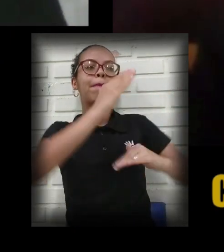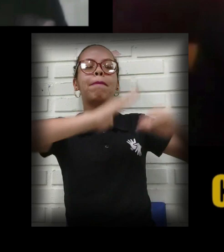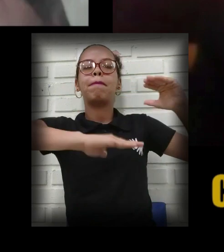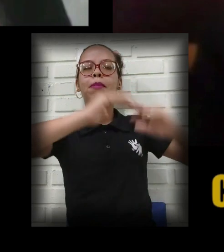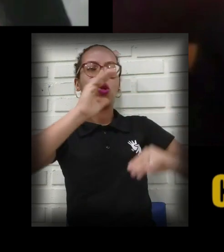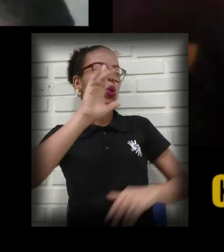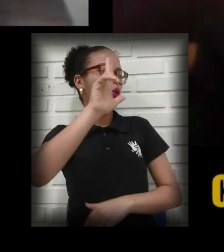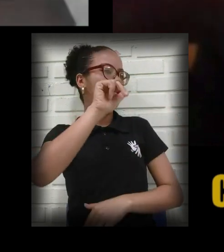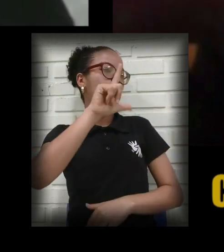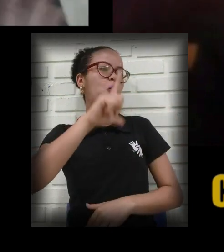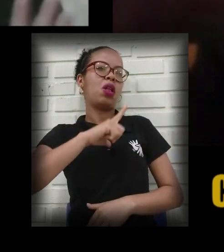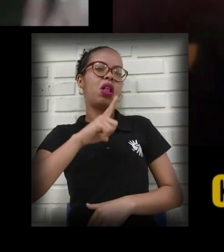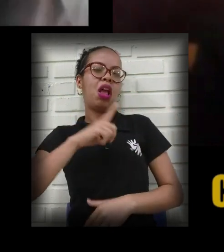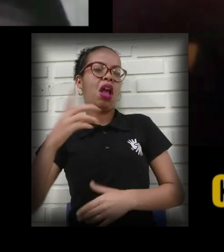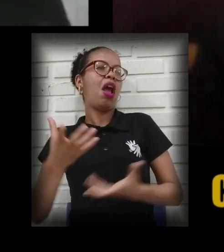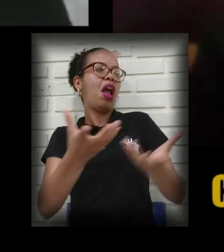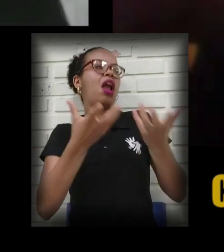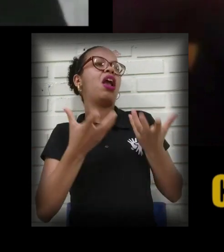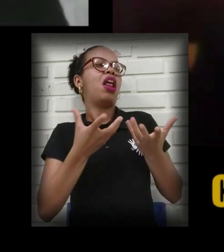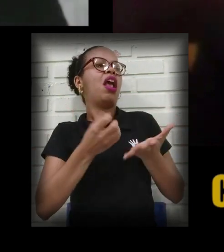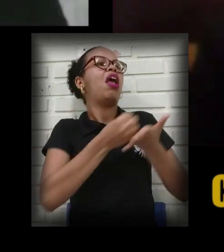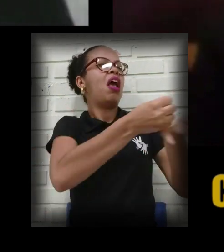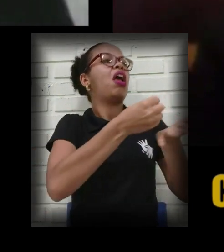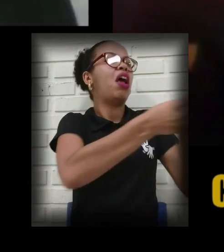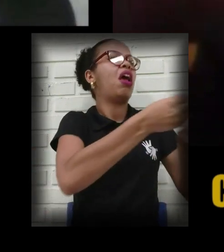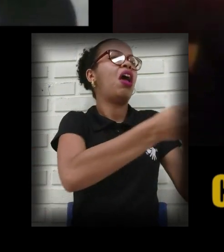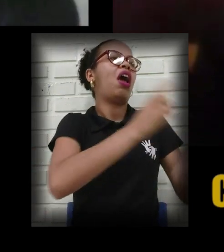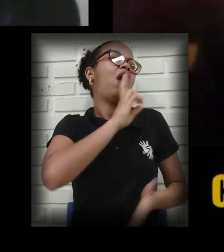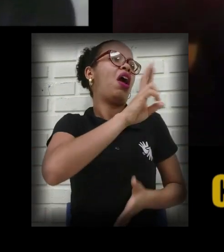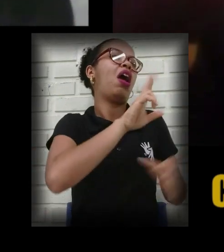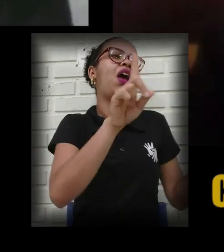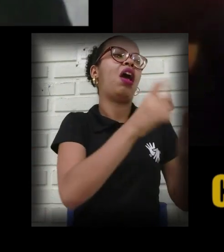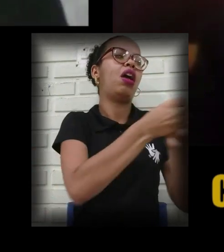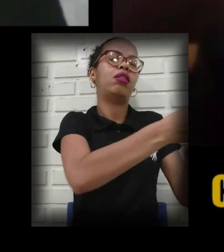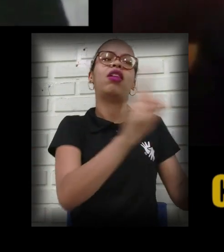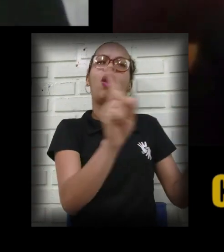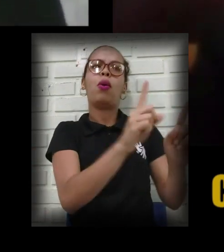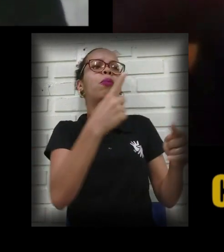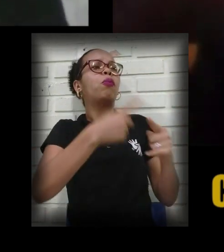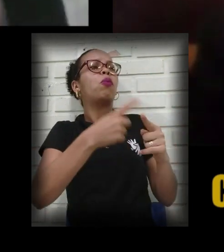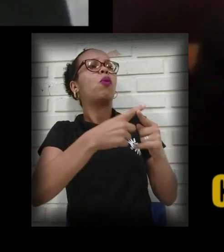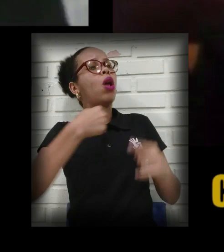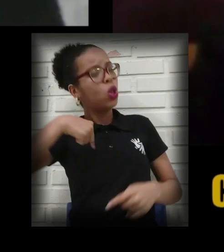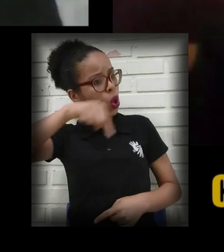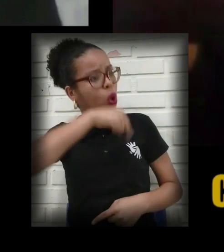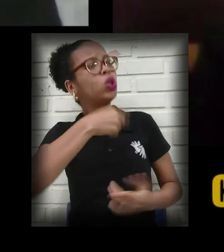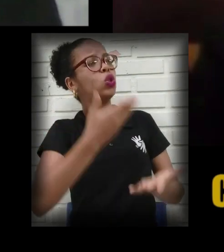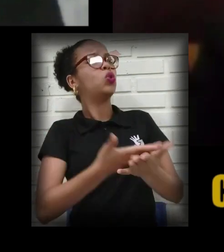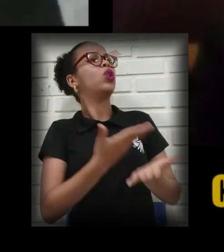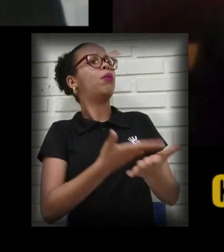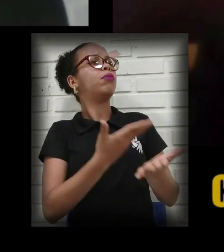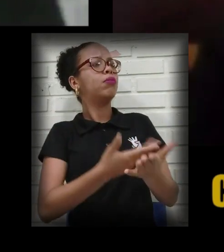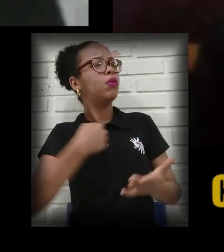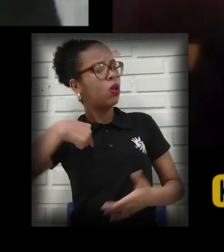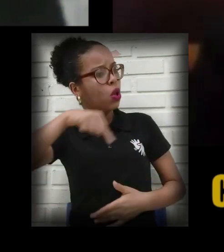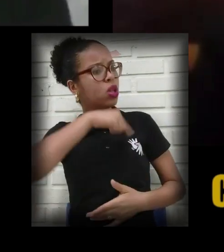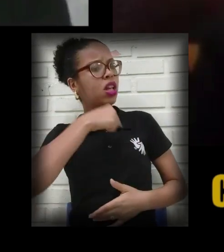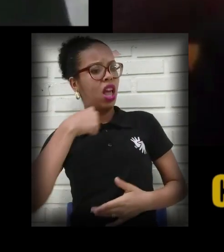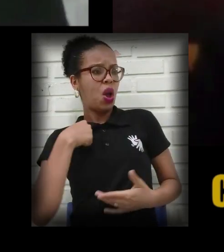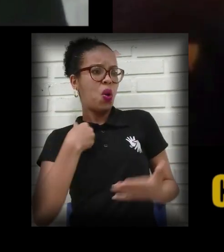submeter a uma situação dessa, né? Até porque nós estudamos, é justamente por isso. A gente não está aqui à toa. Eu